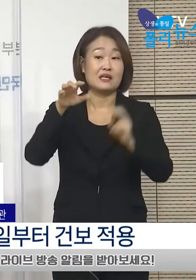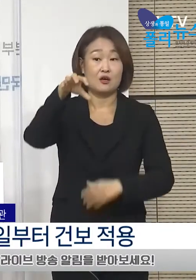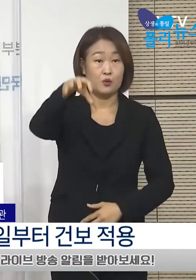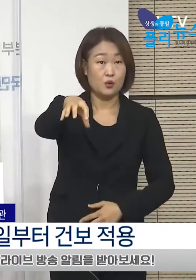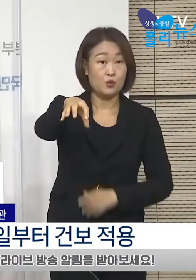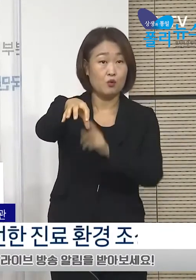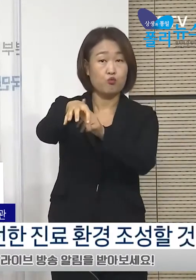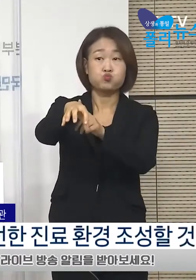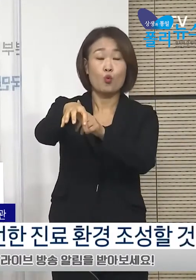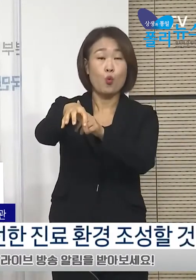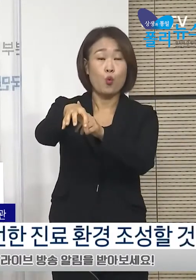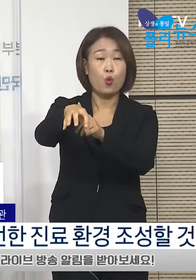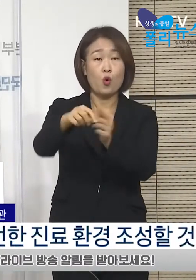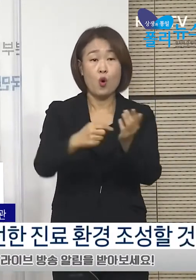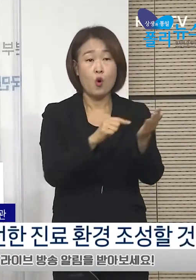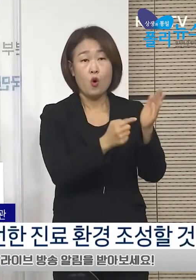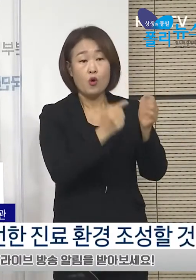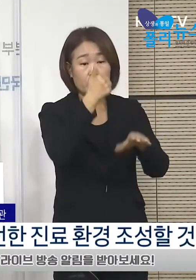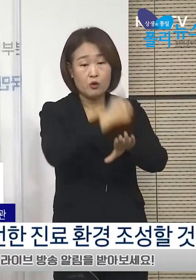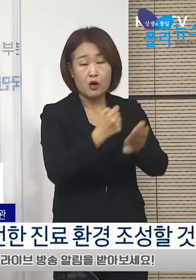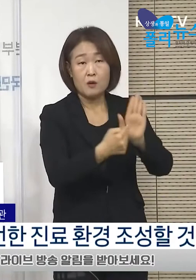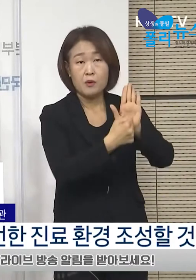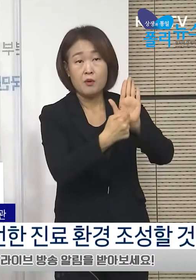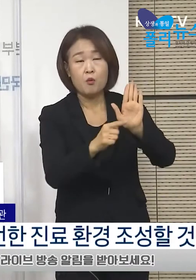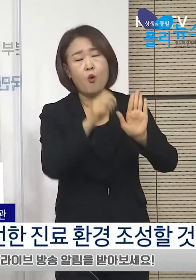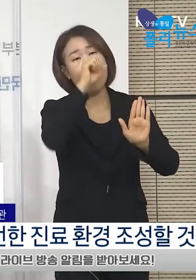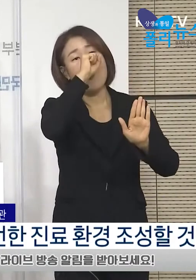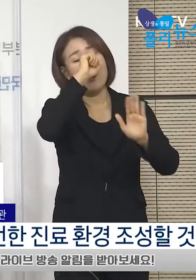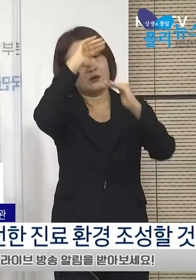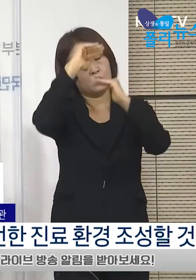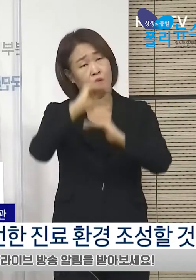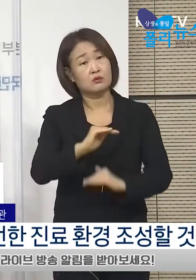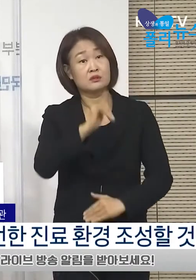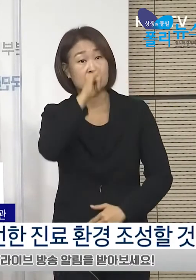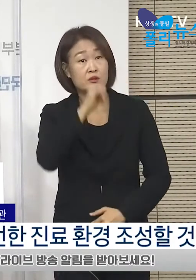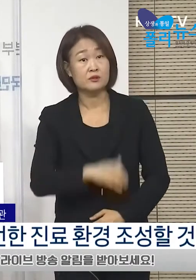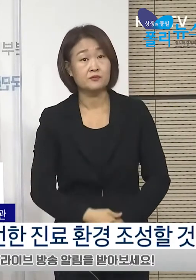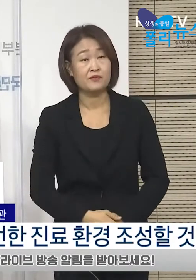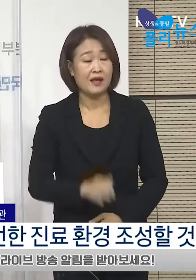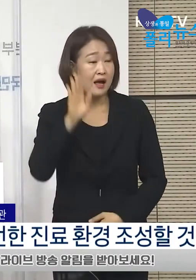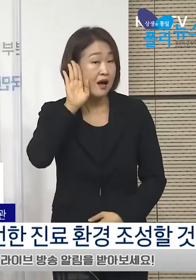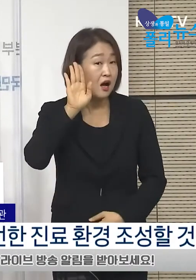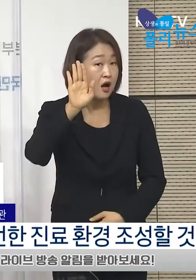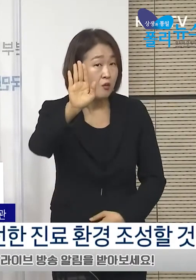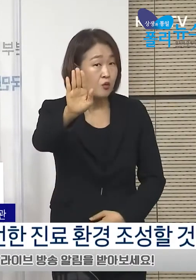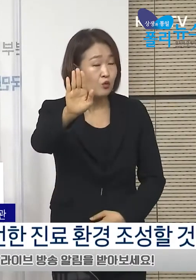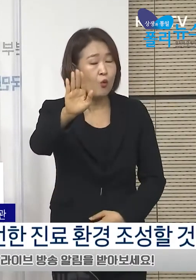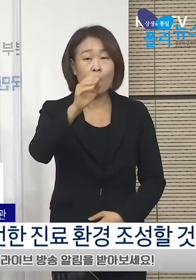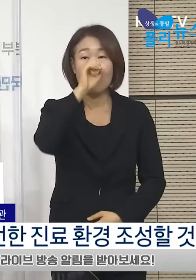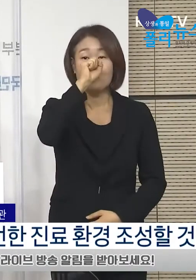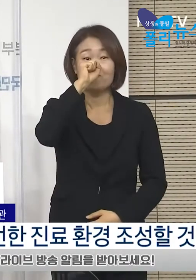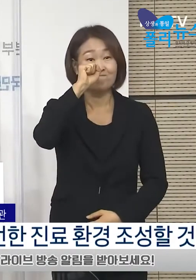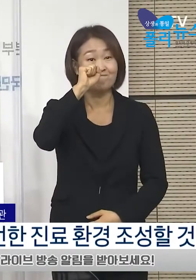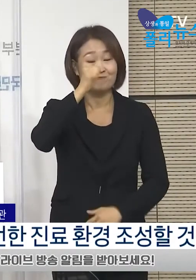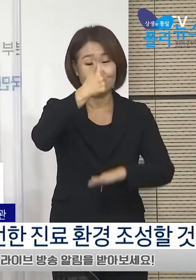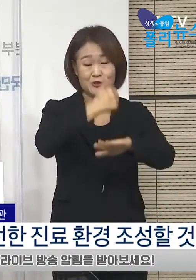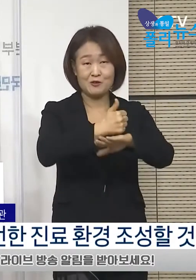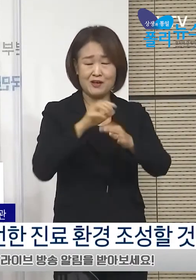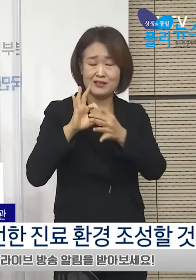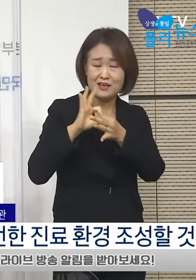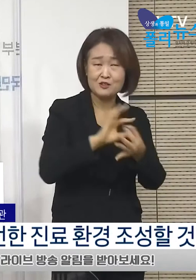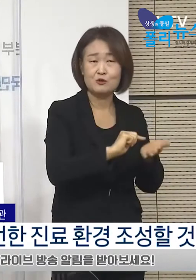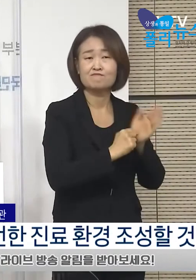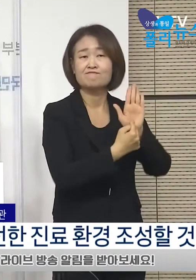긍정적인 중간 결과들이 발표되고 있고 앞으로도 이러한 소식들이 계속